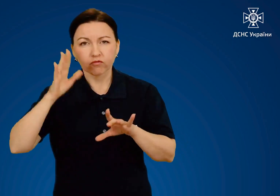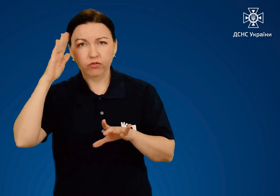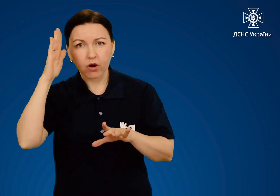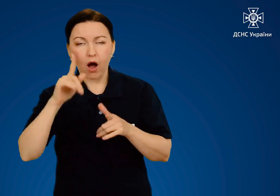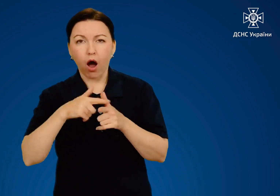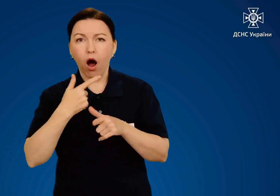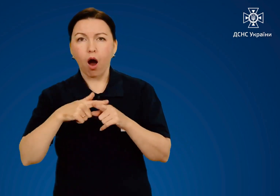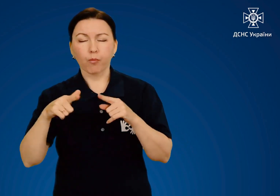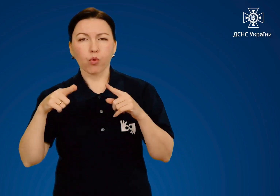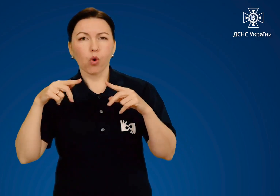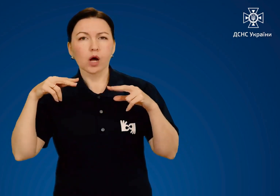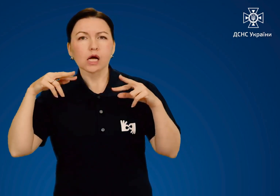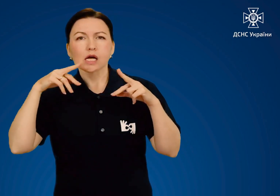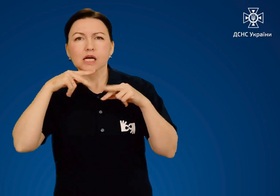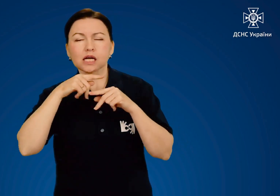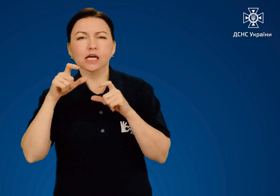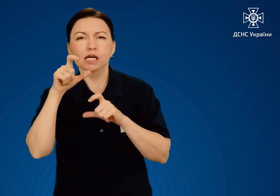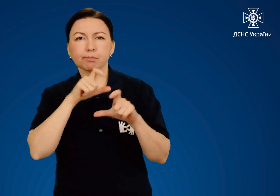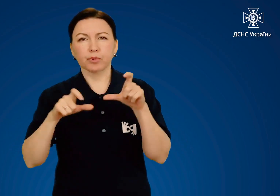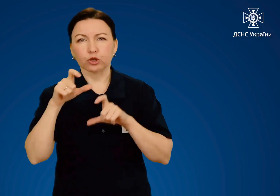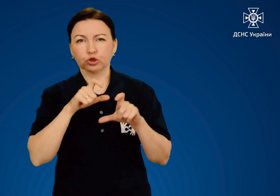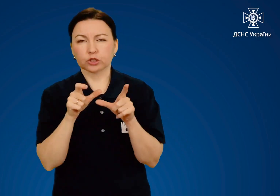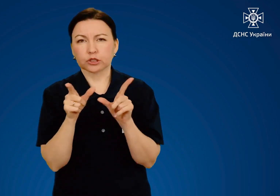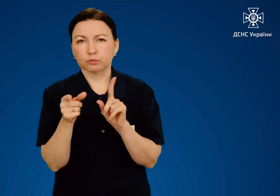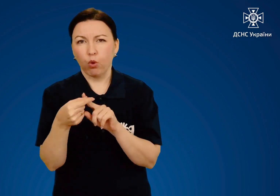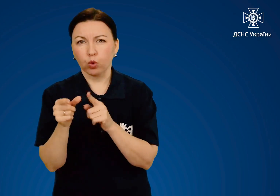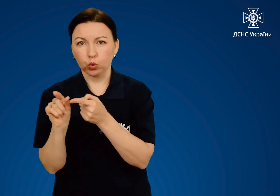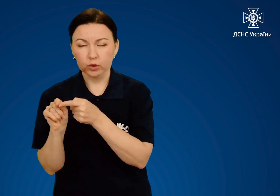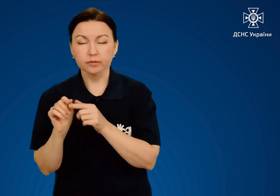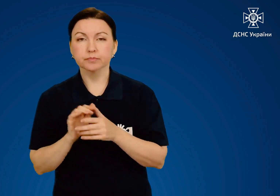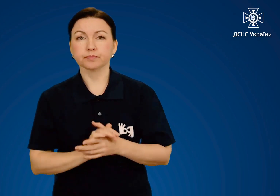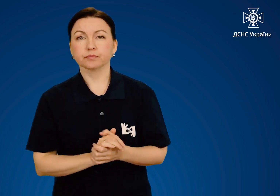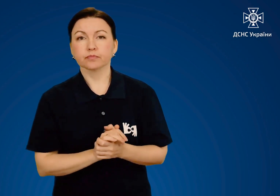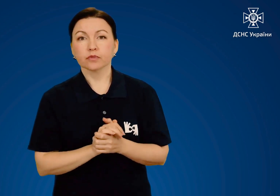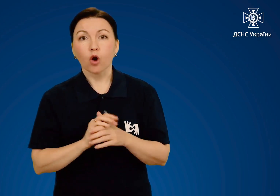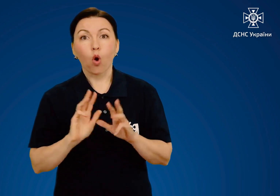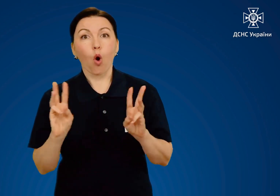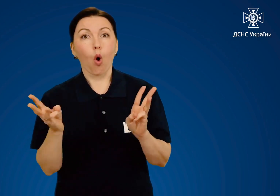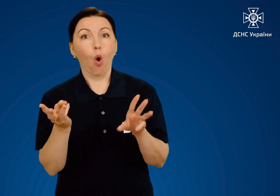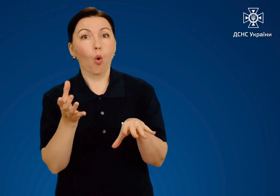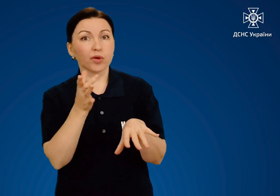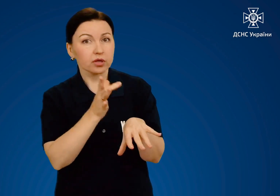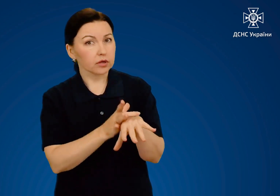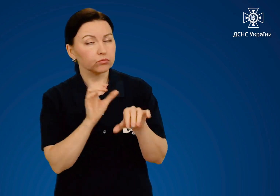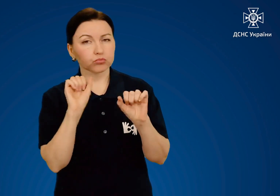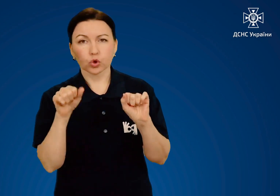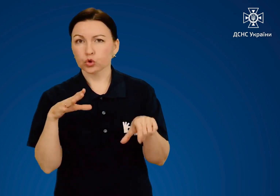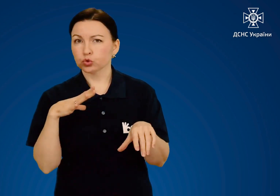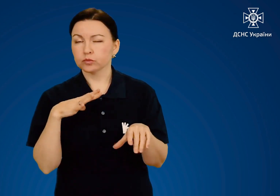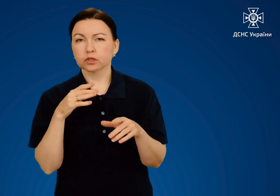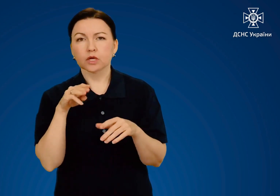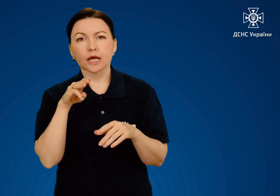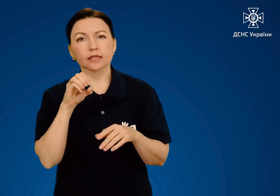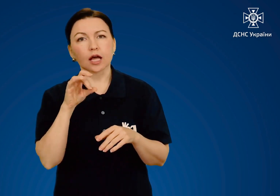окропу або їдких хімічних сполук. Опіки можуть бути спричинені